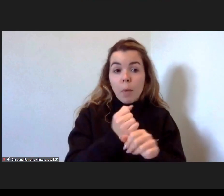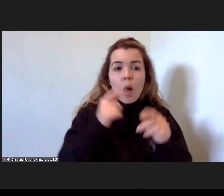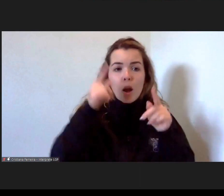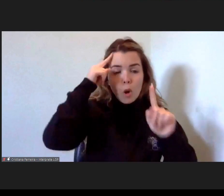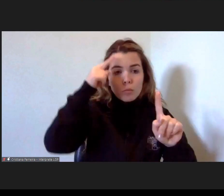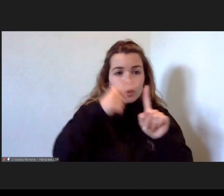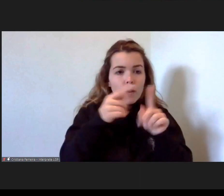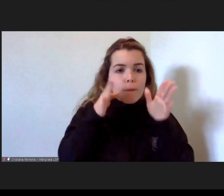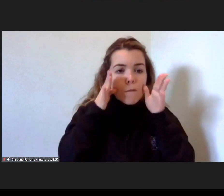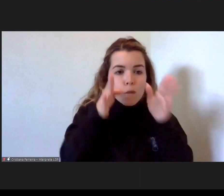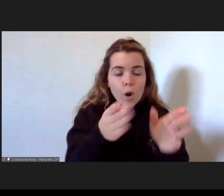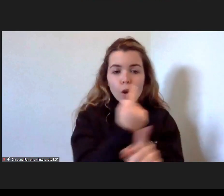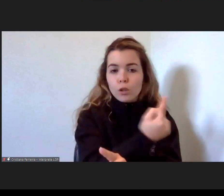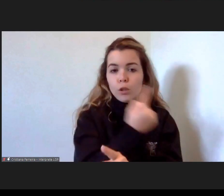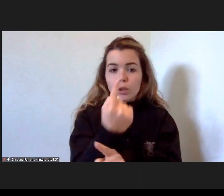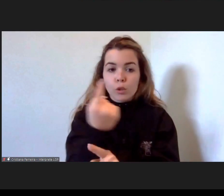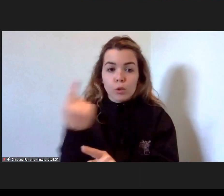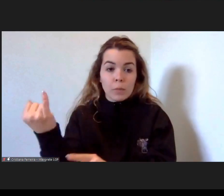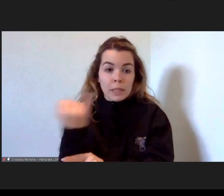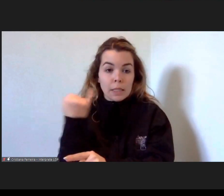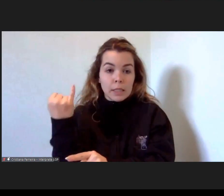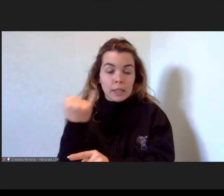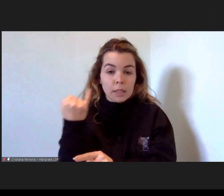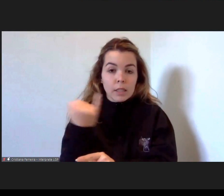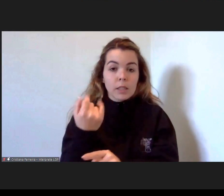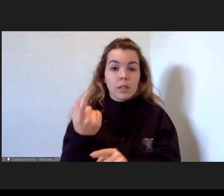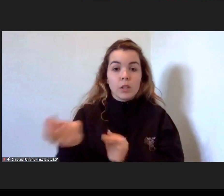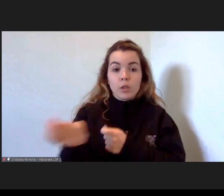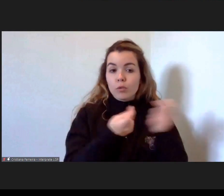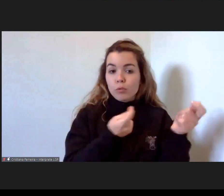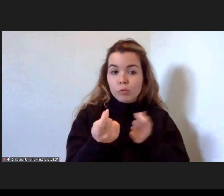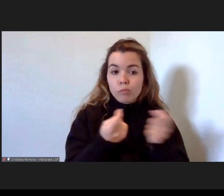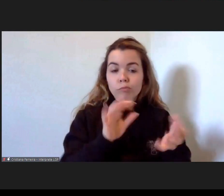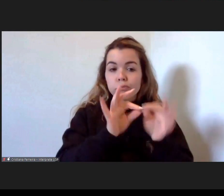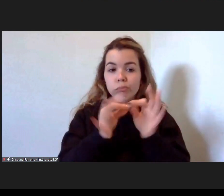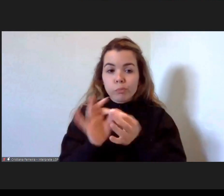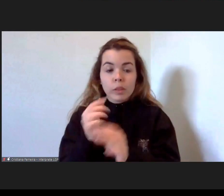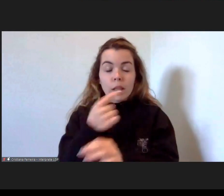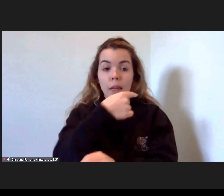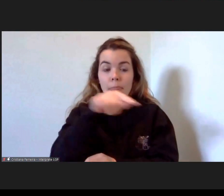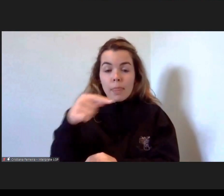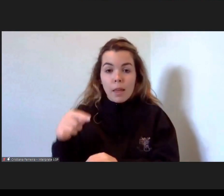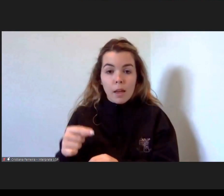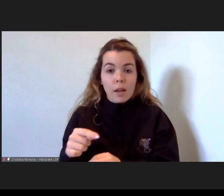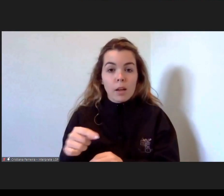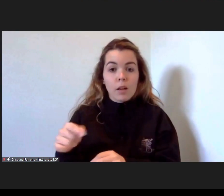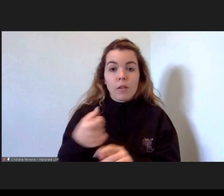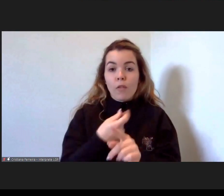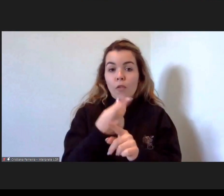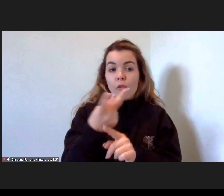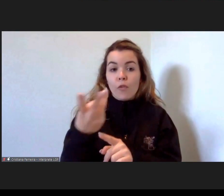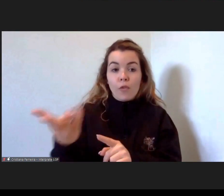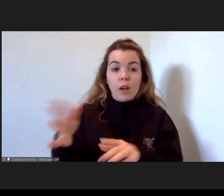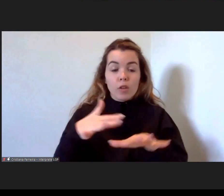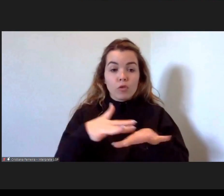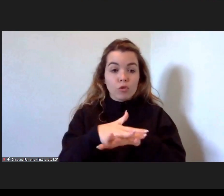daquela que é a forma de articulação que tem nas suas várias redes